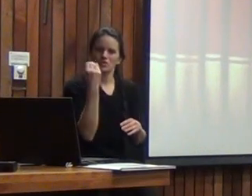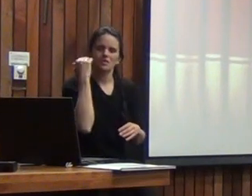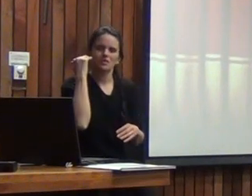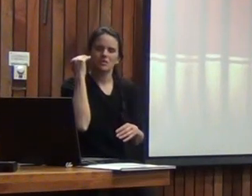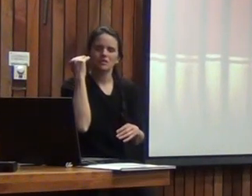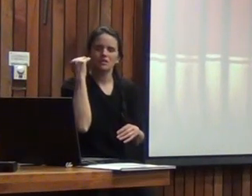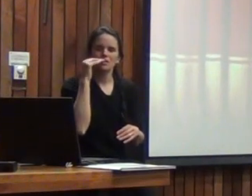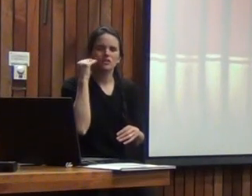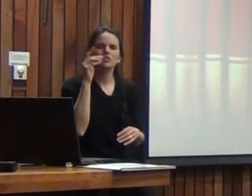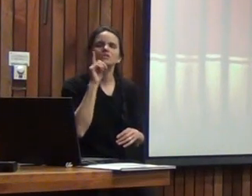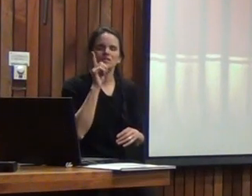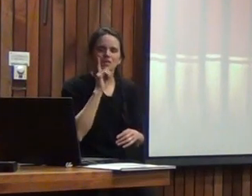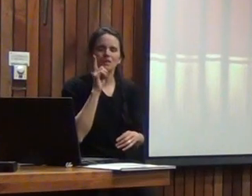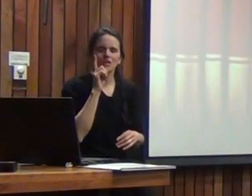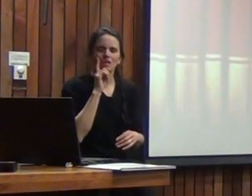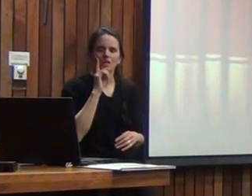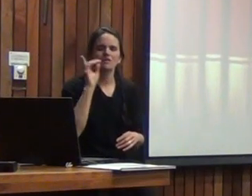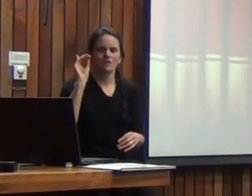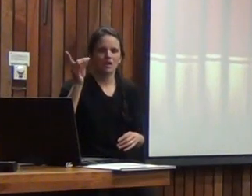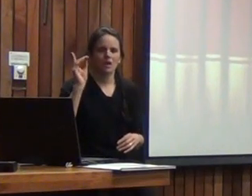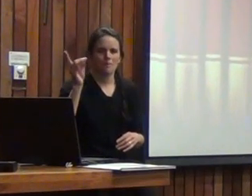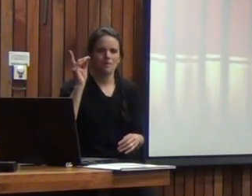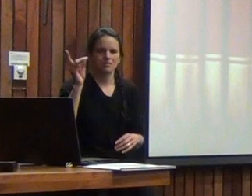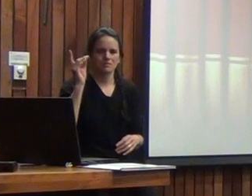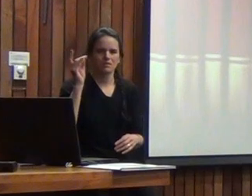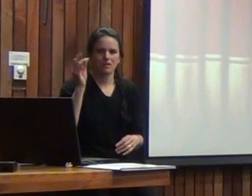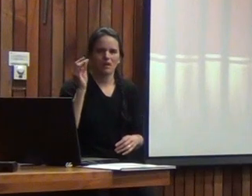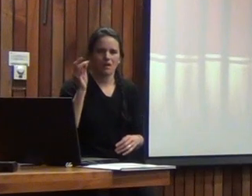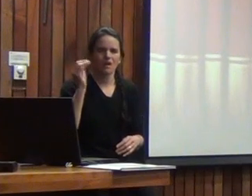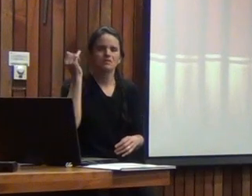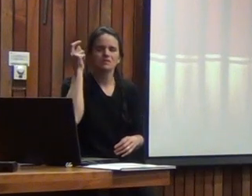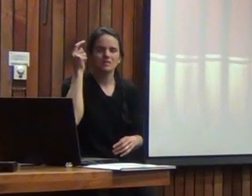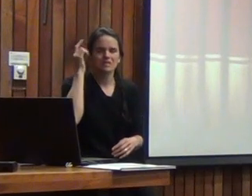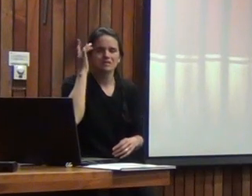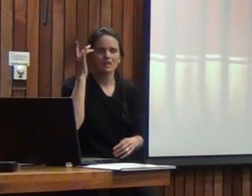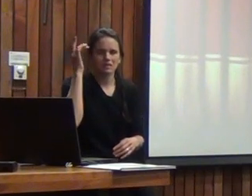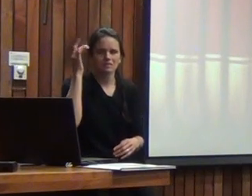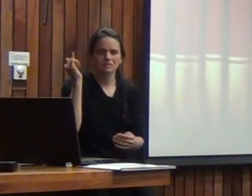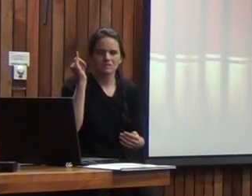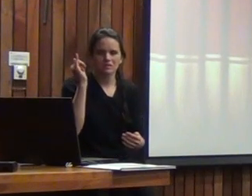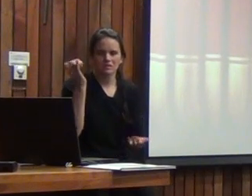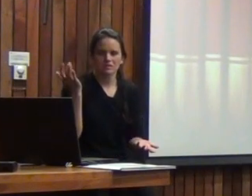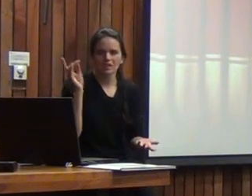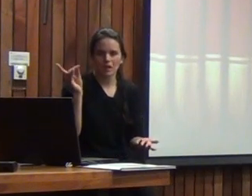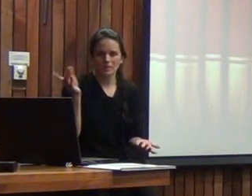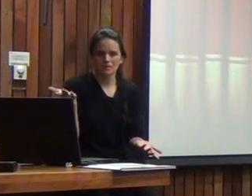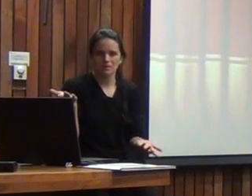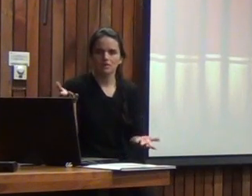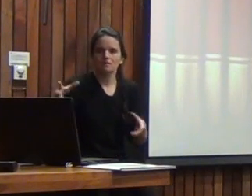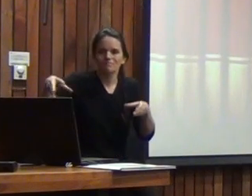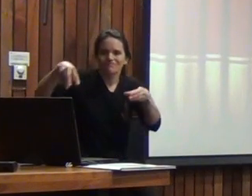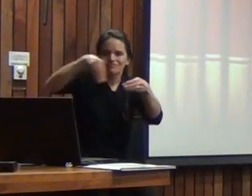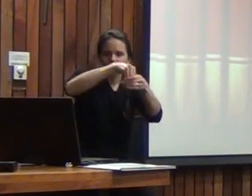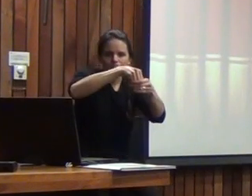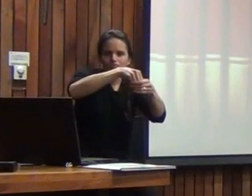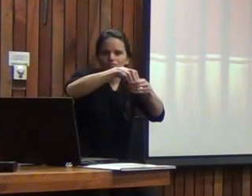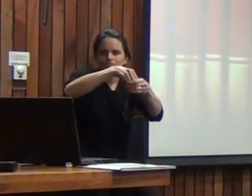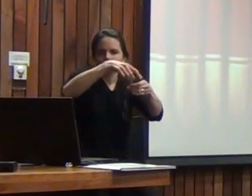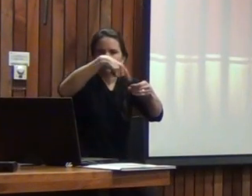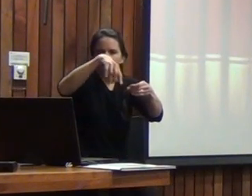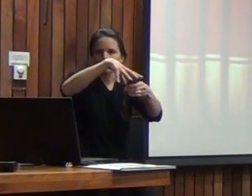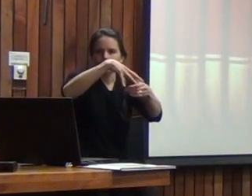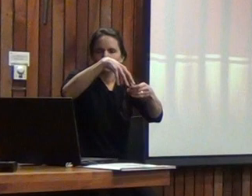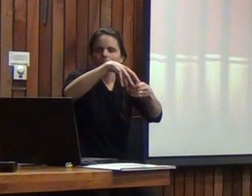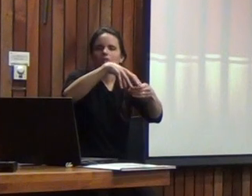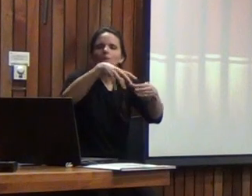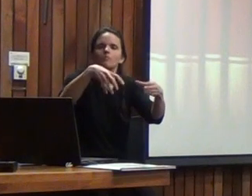tienen discapacidad intelectual y ese número fue el que se incluyó en proporción a la población a